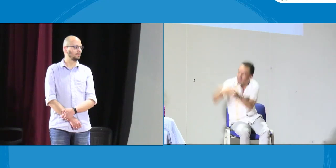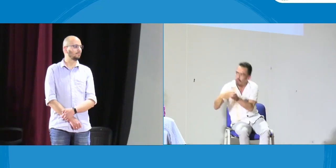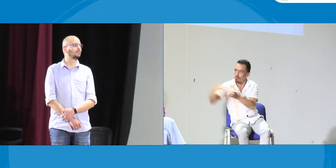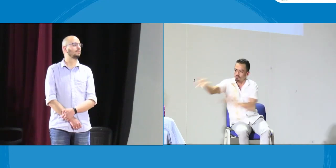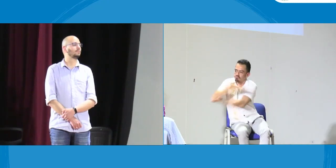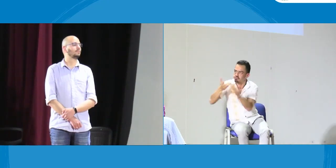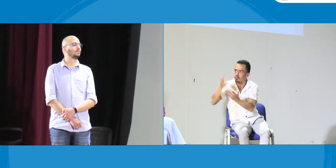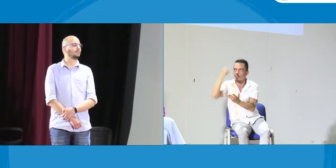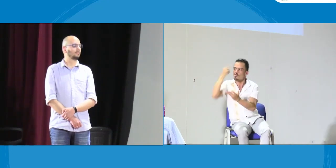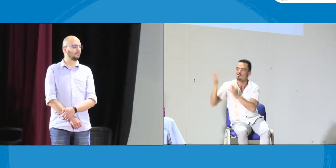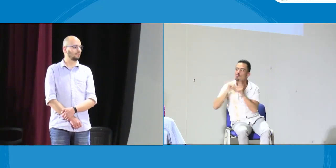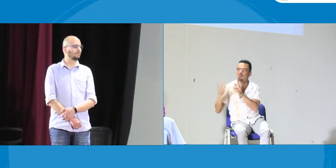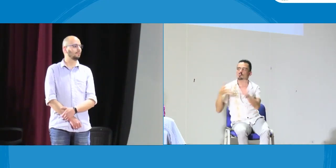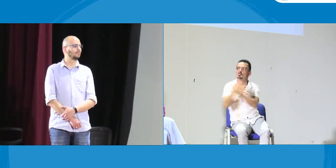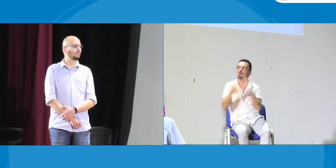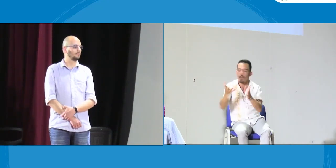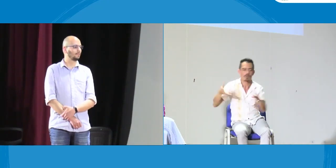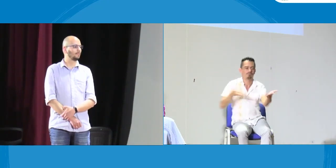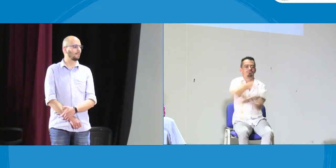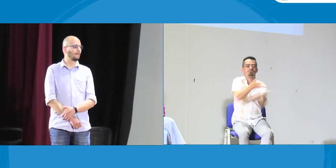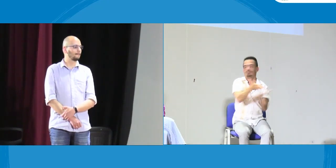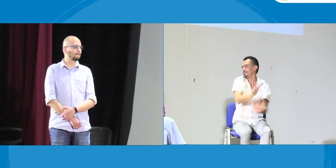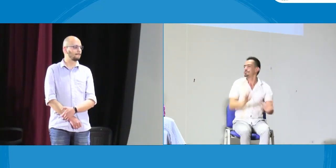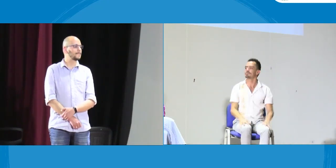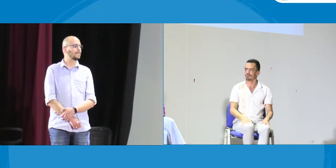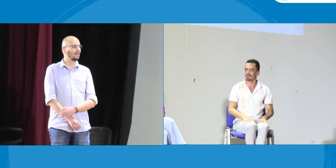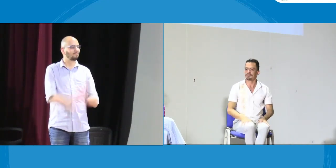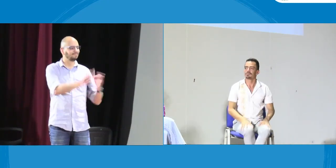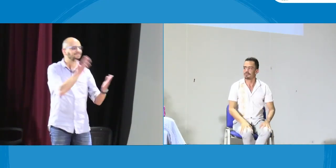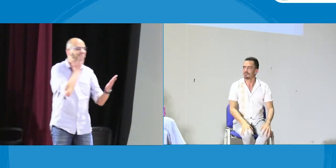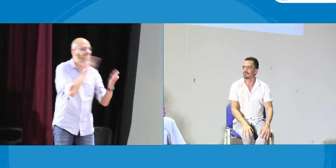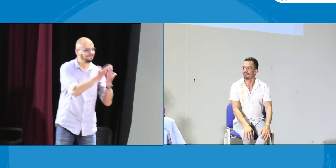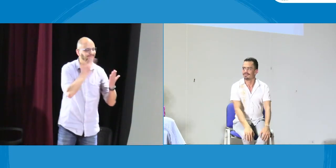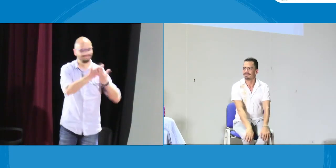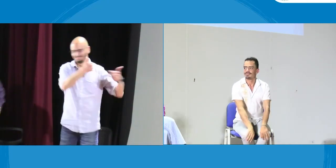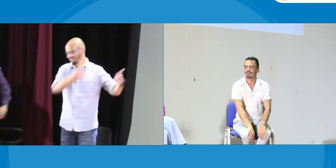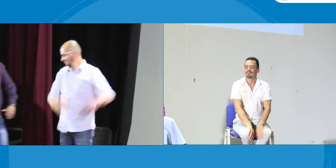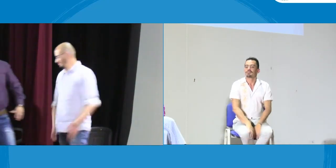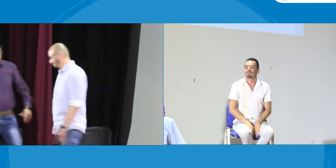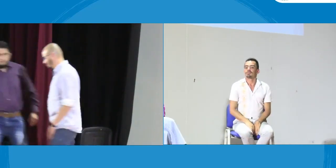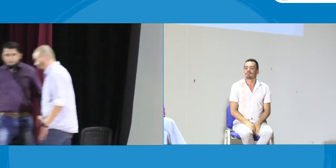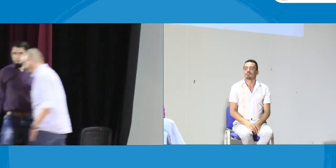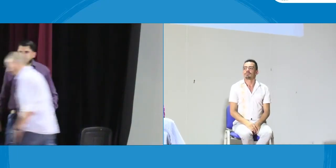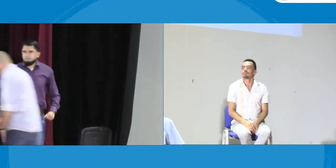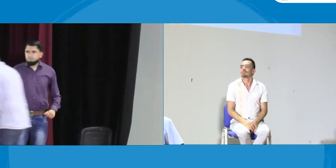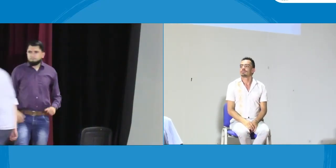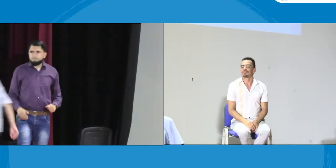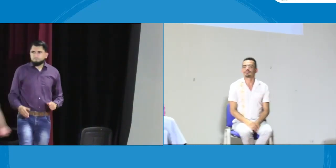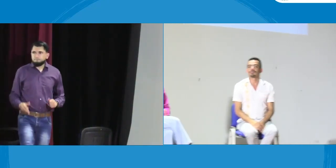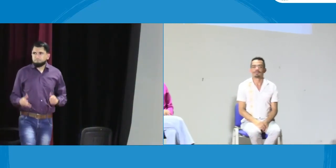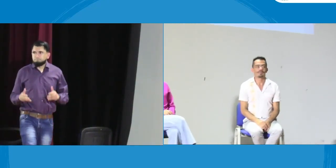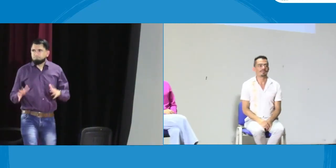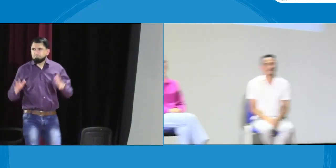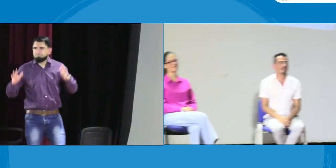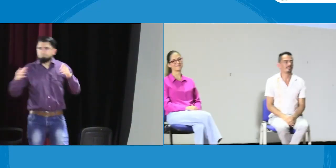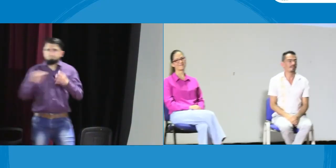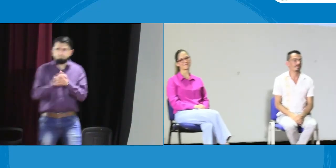énfasis en ese contexto de lengua de señas para que los discursos puedan generarse para los estudiantes sordos.